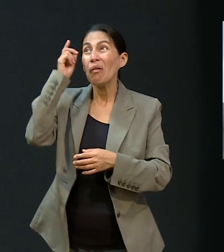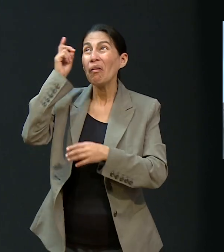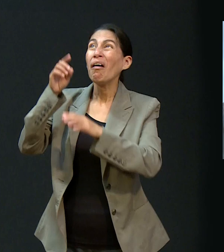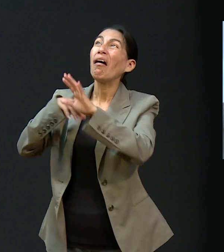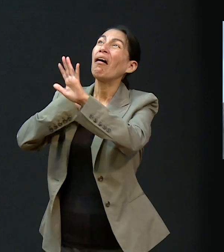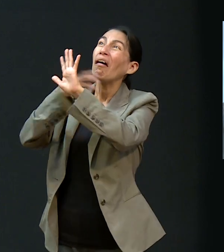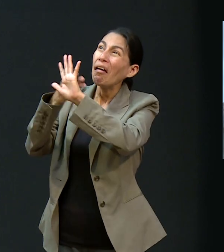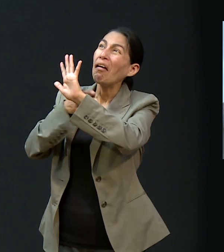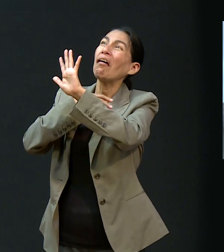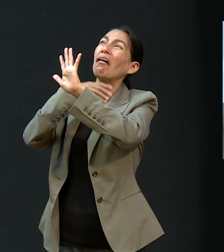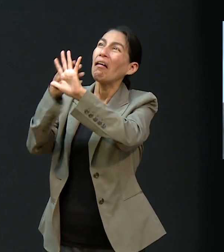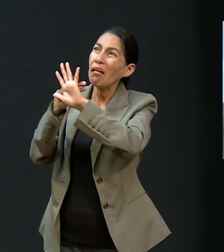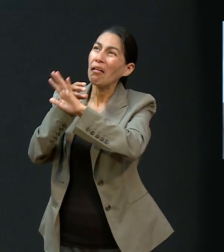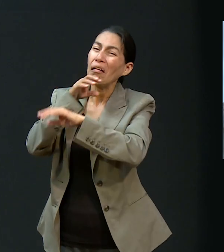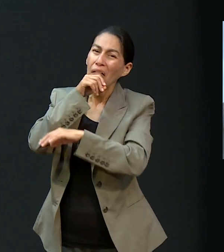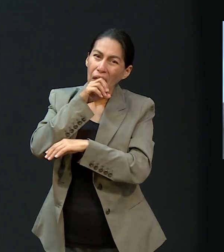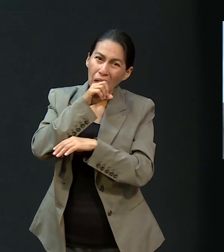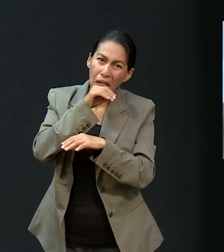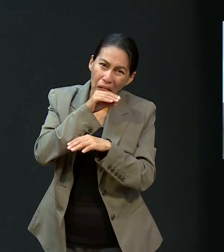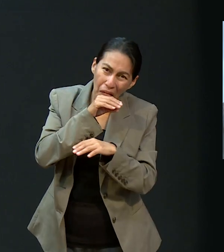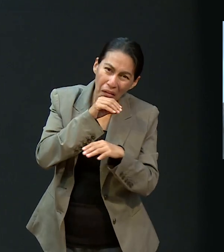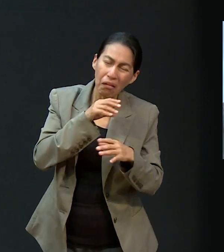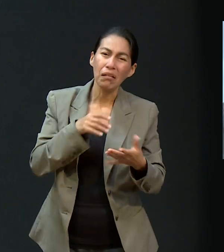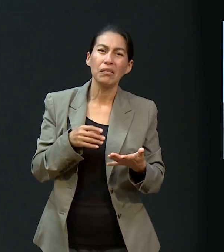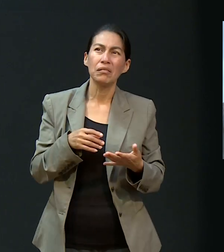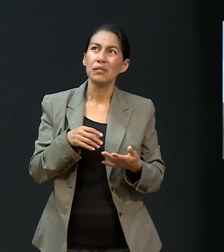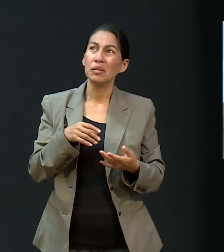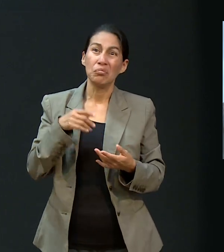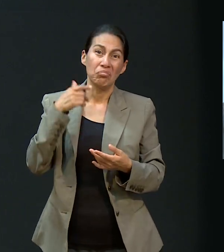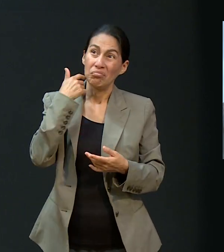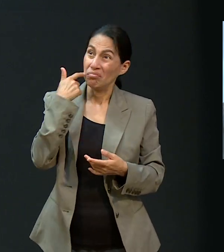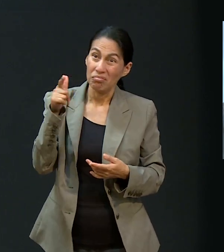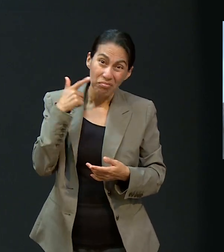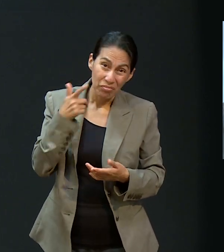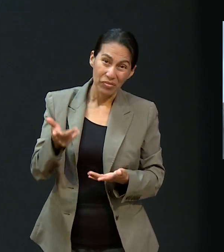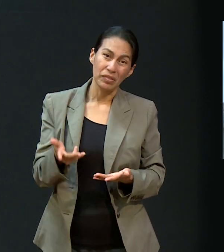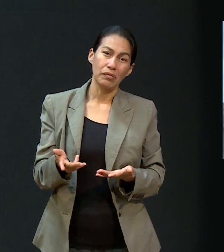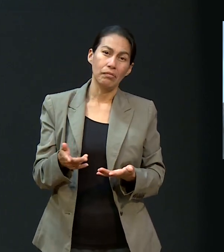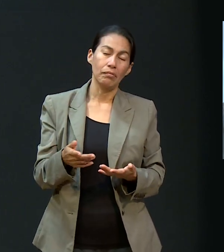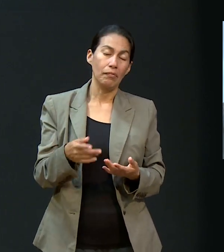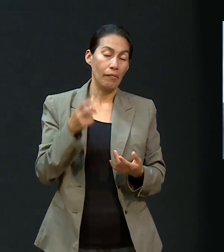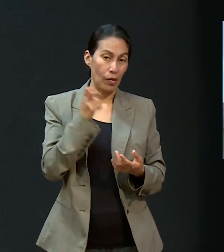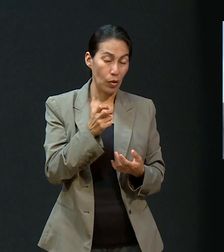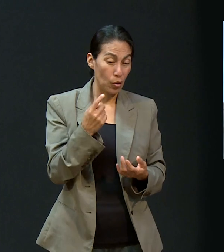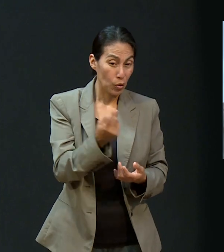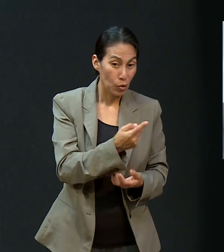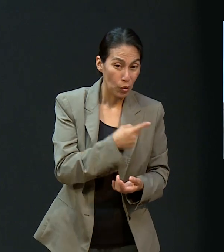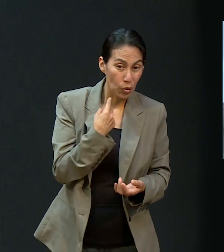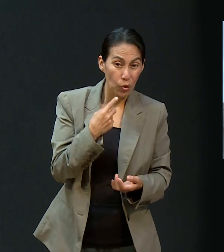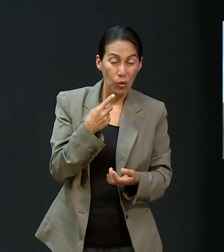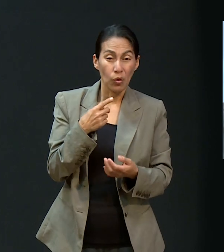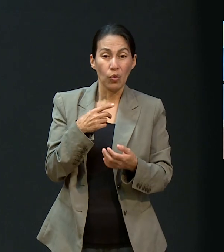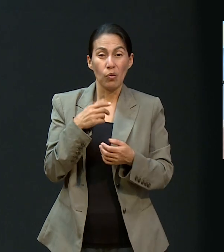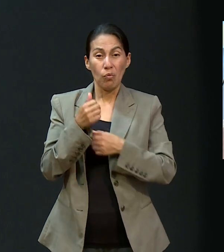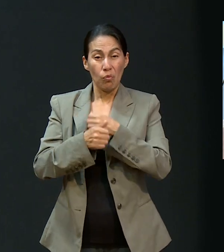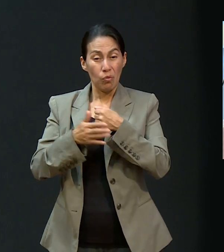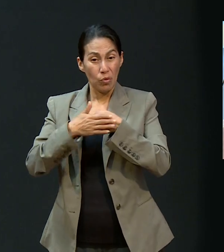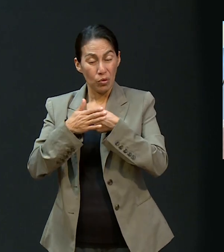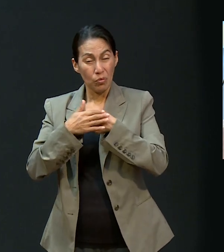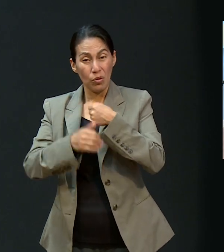murmurando, descontentos y demás. Así que para el 2023, nada descontento, vamos a enfatizar